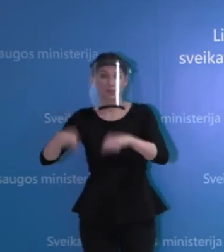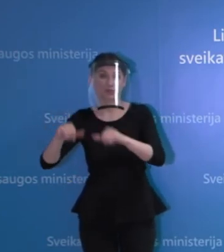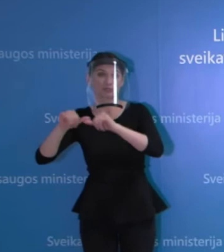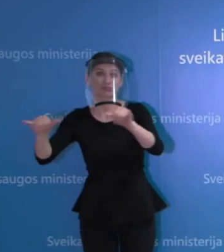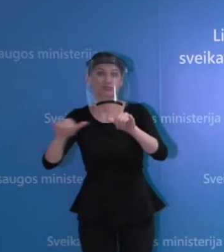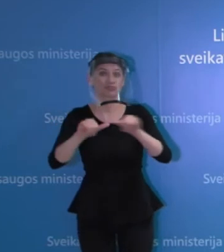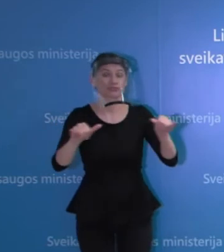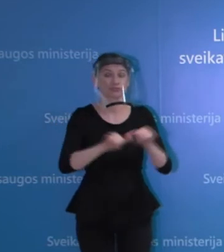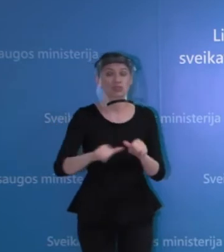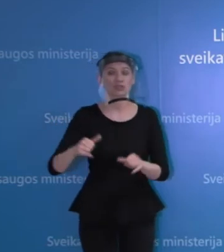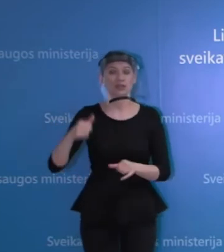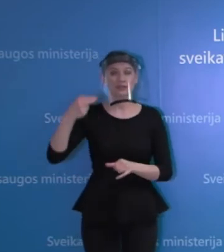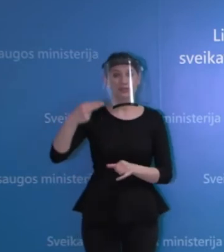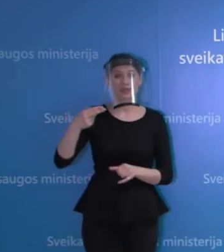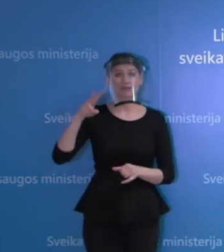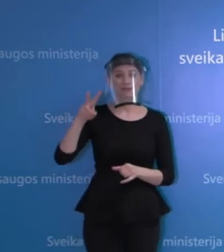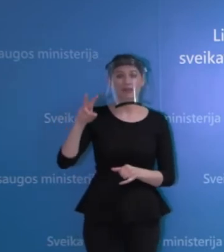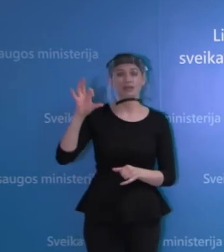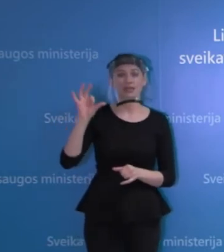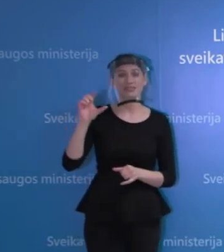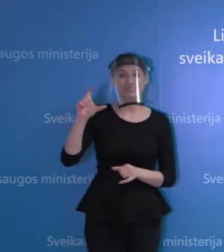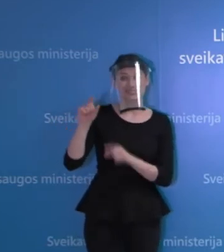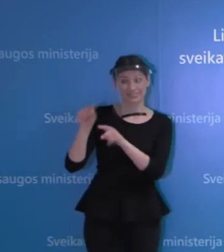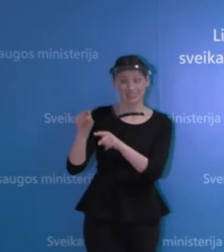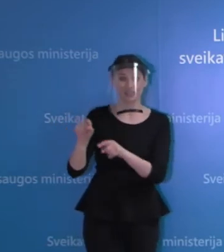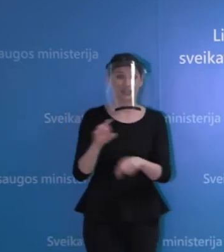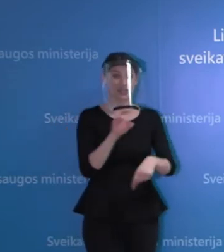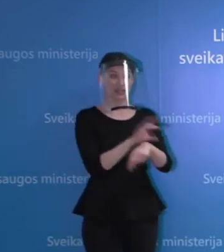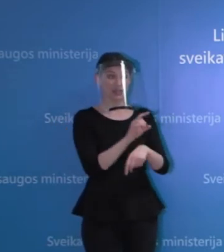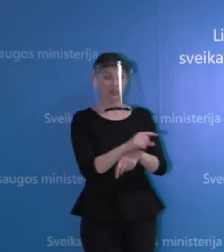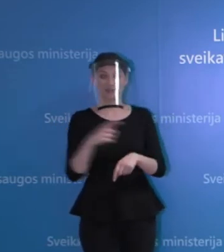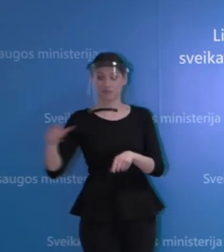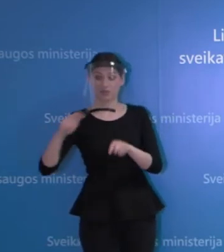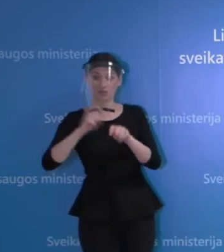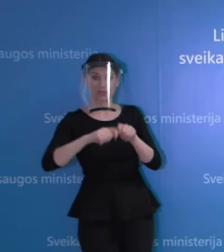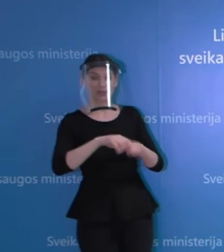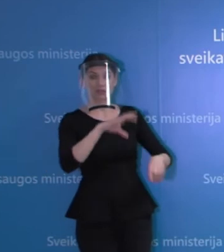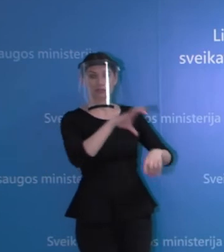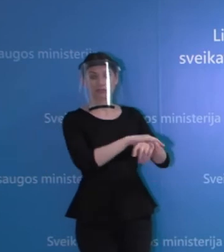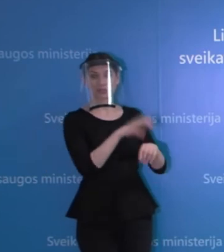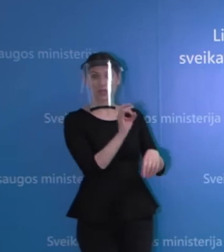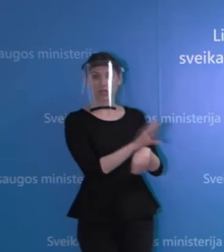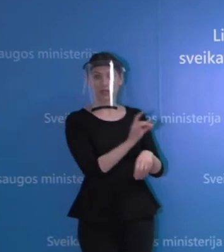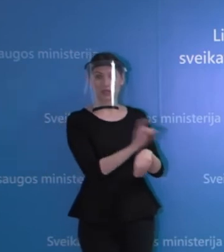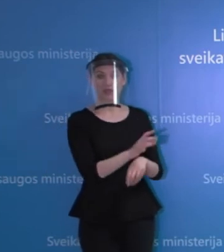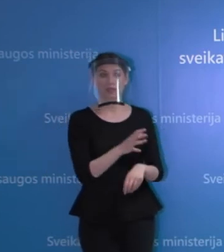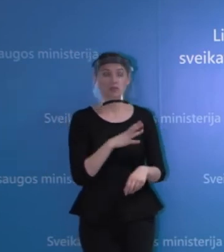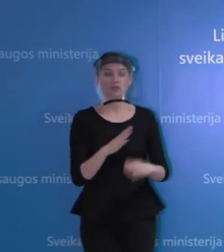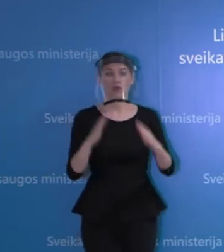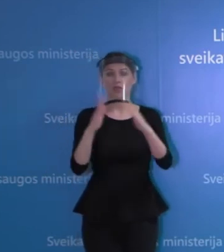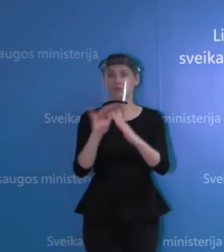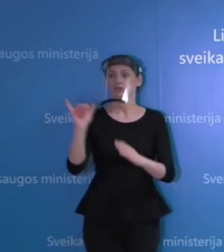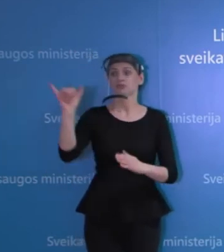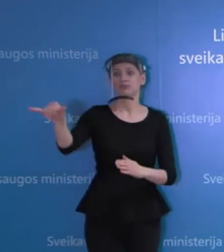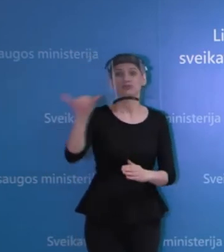kad aiškinantis ir nacionalinėm visuomenės veikatos centroj, atklaipėdos tas pats paminėtas atvejs, jeigu buvo vaikščiotai namus,